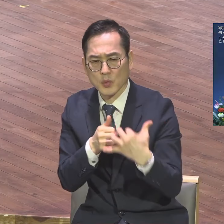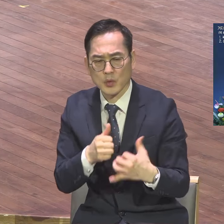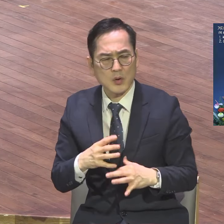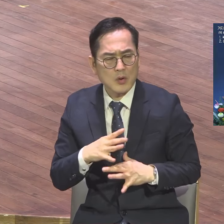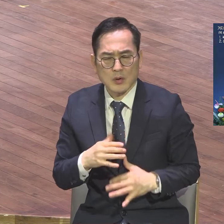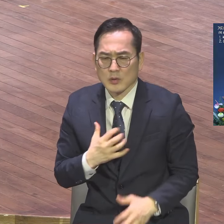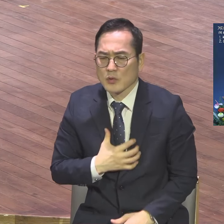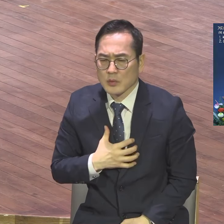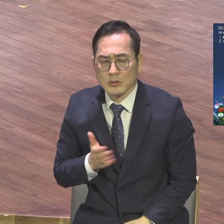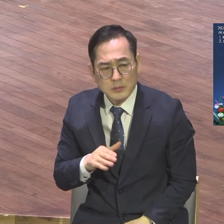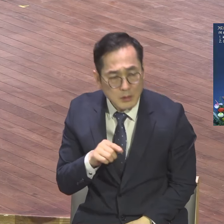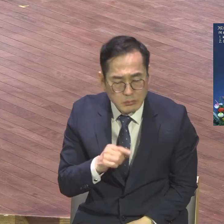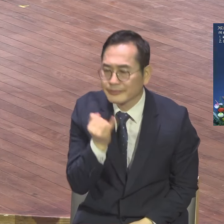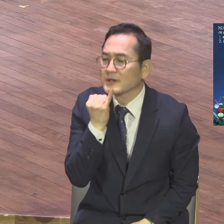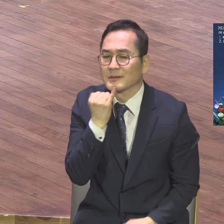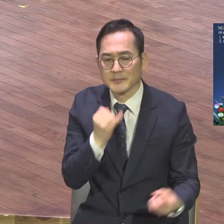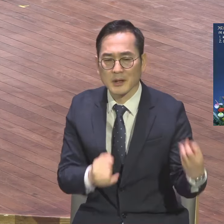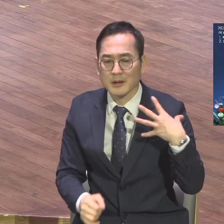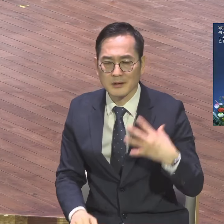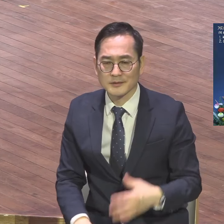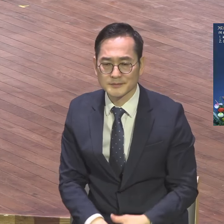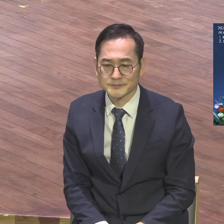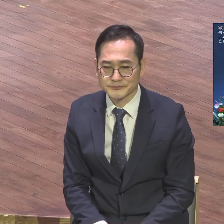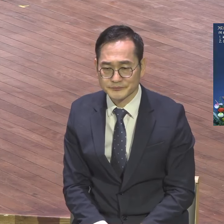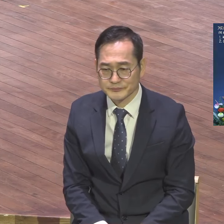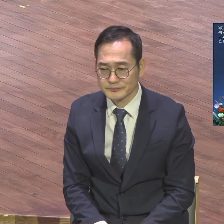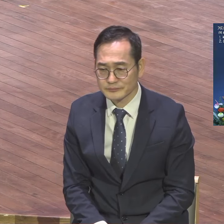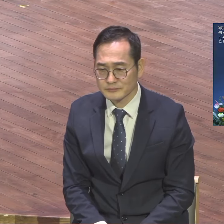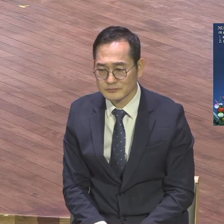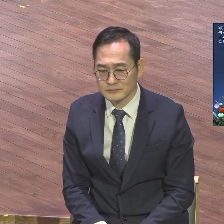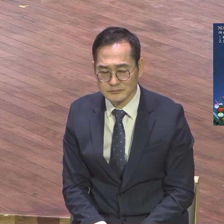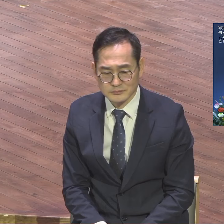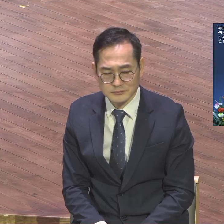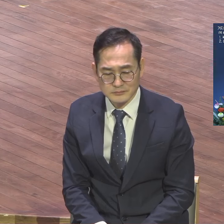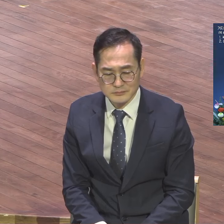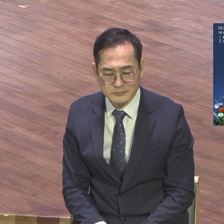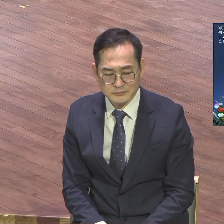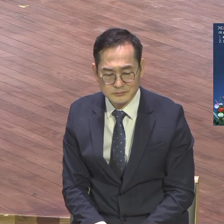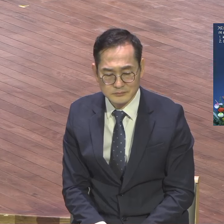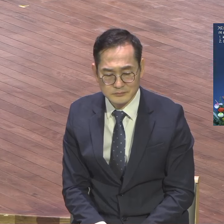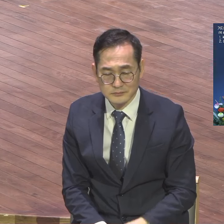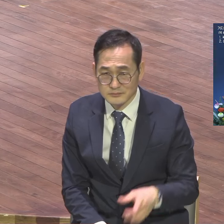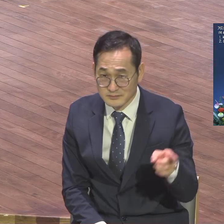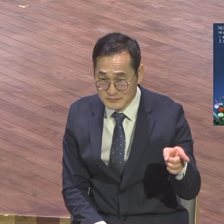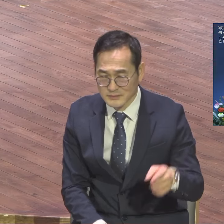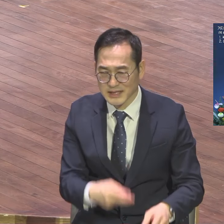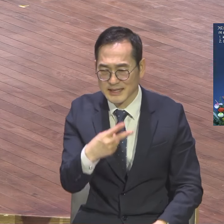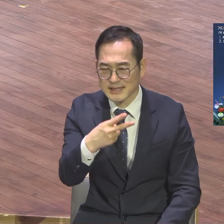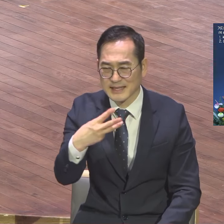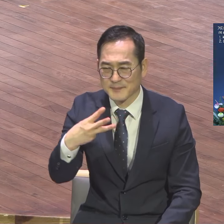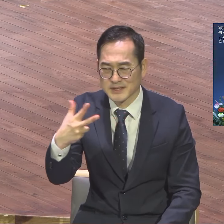그 말을 하면서 그 모슬림 국가에서 치유 이삼실 치유입니다 치유 우리 치유하자